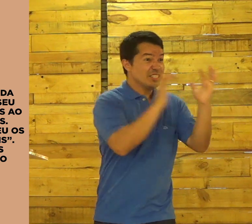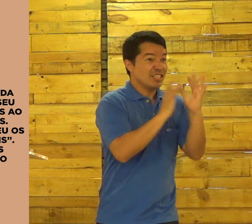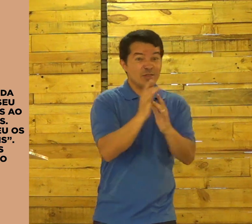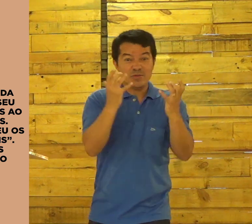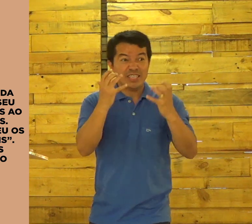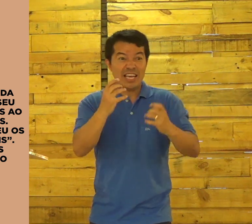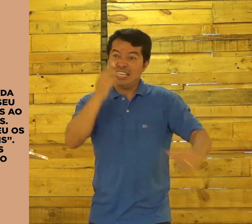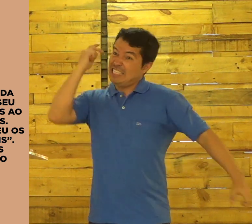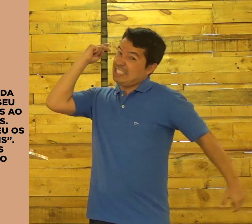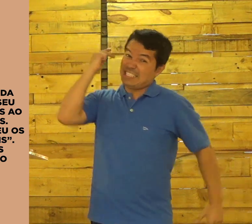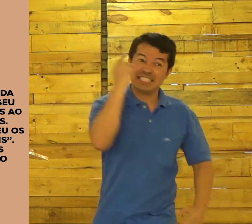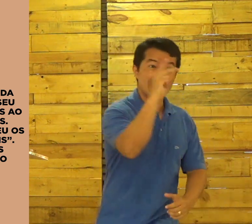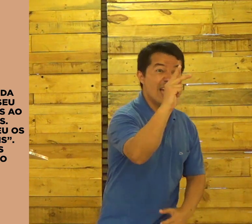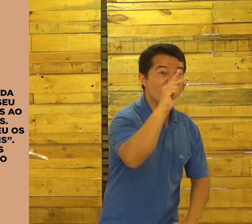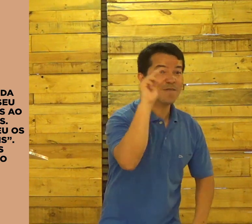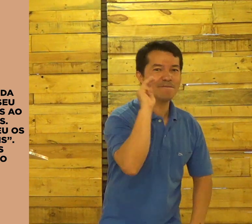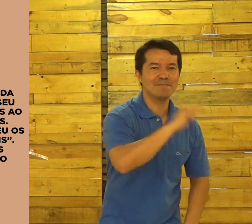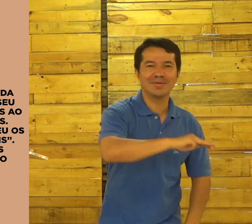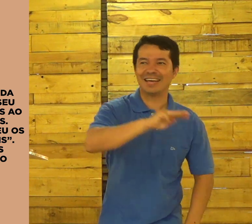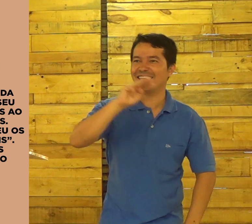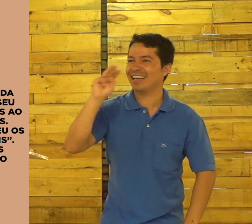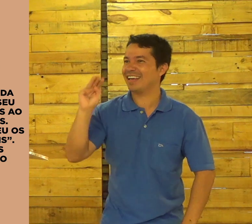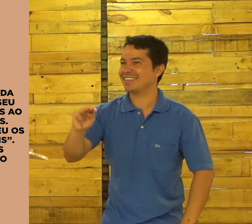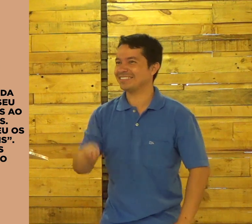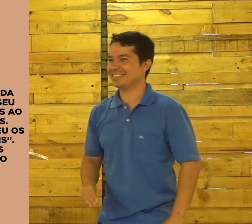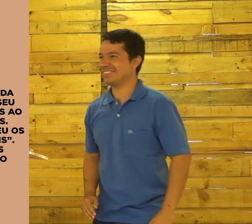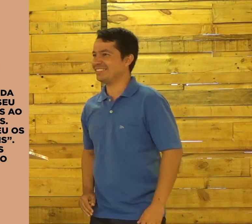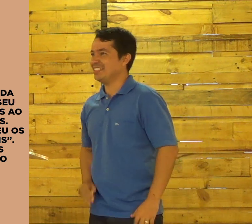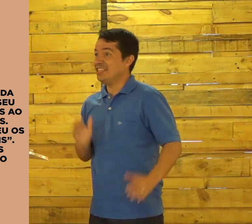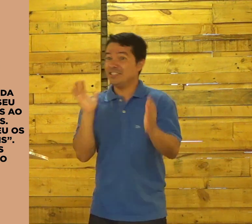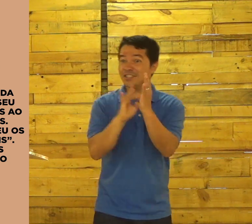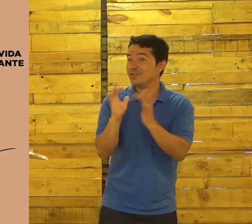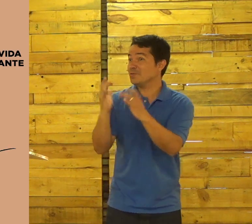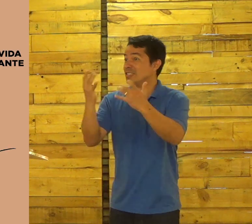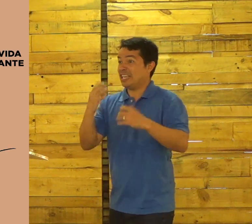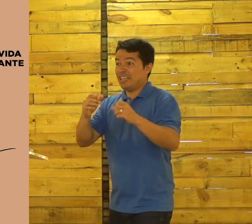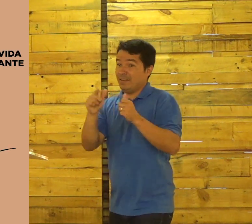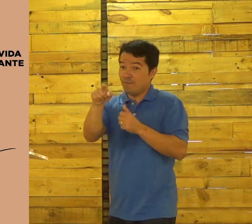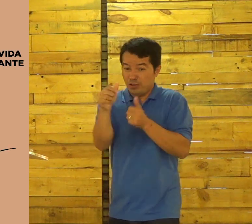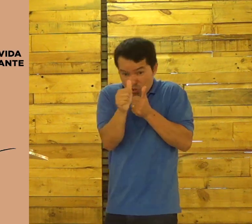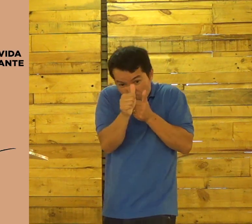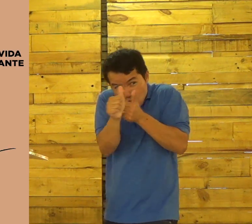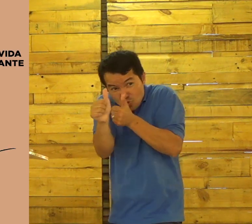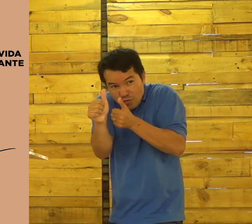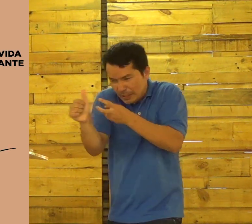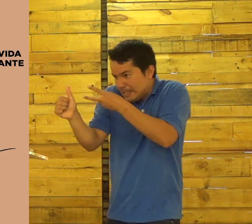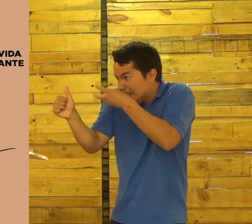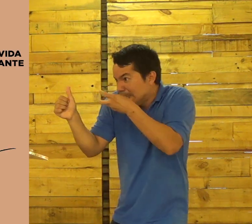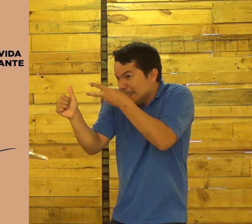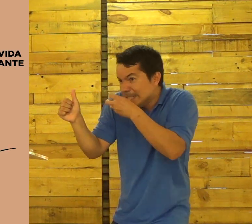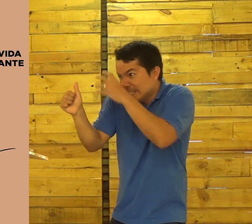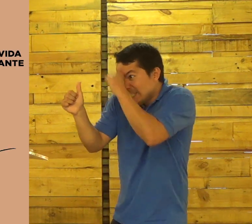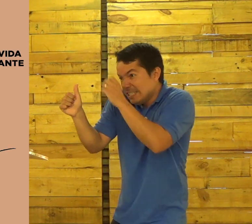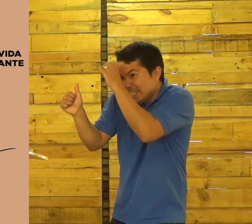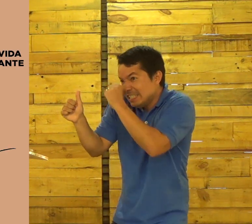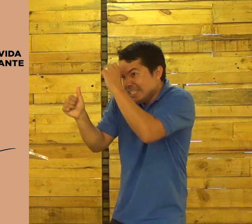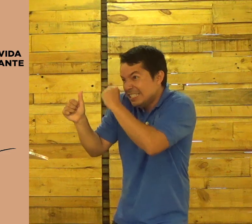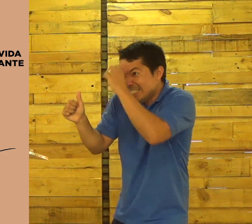Jesus quer ser seu mestre. Jesus quer você perto dele.